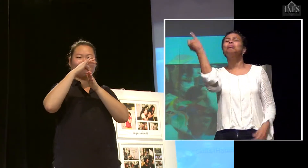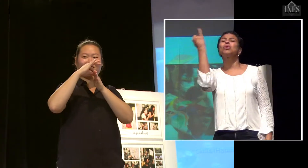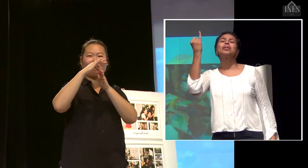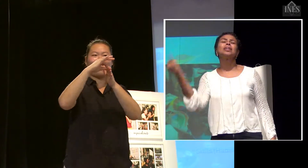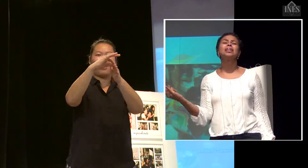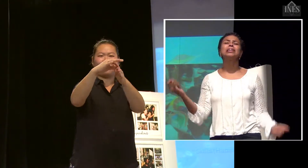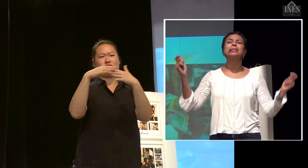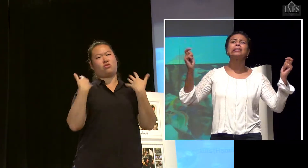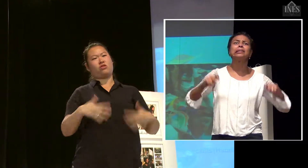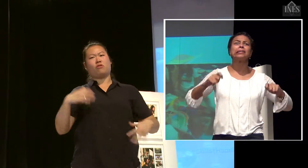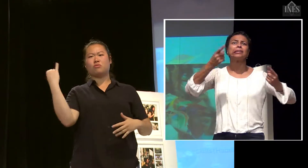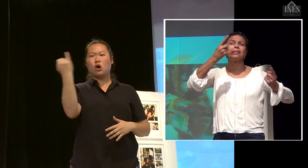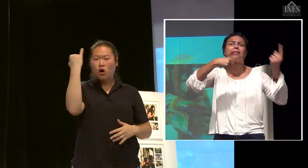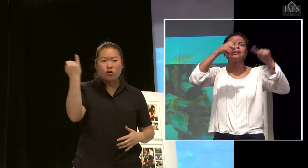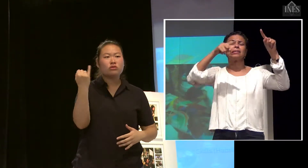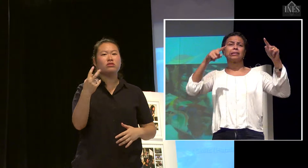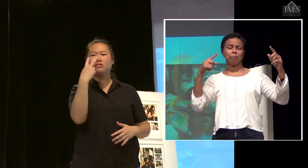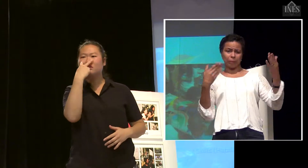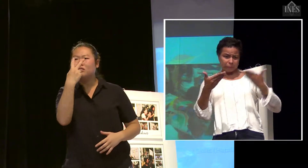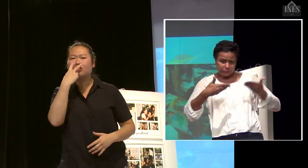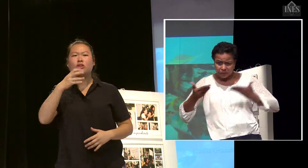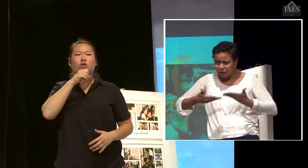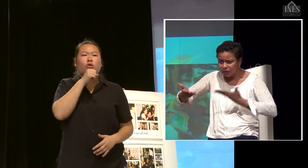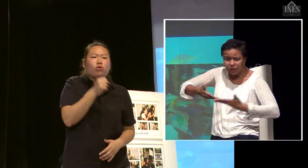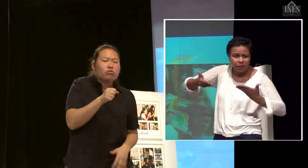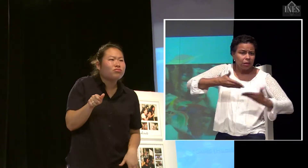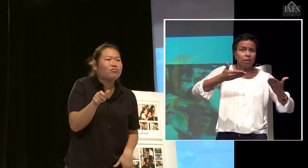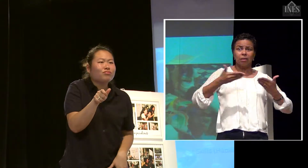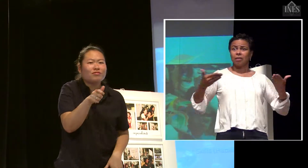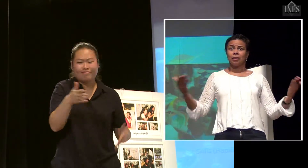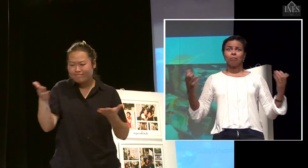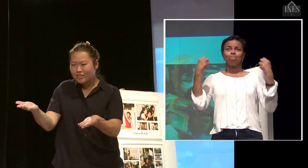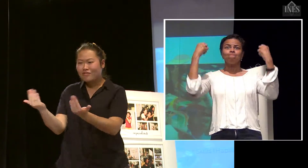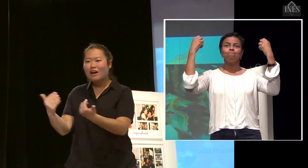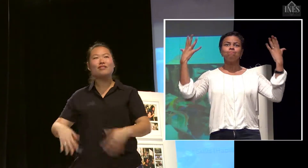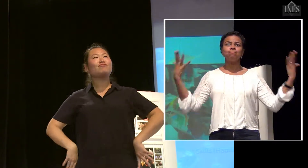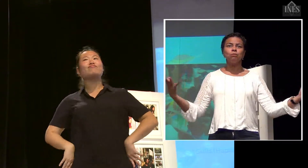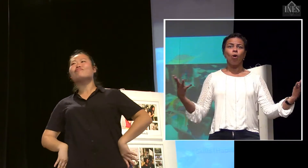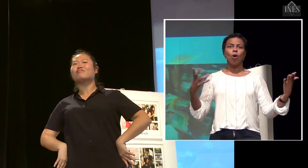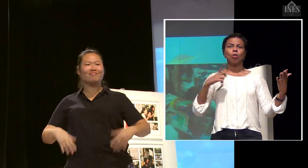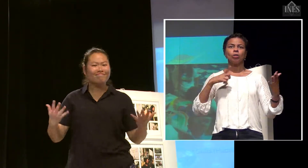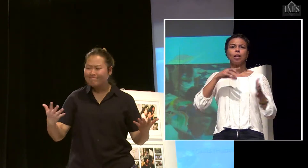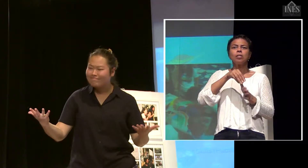e para as pessoas que vão estar lá junto. A gente percebe que existe uma formação forte de liderança, de pessoas